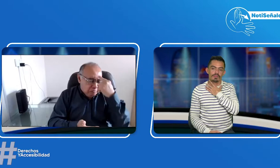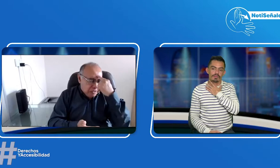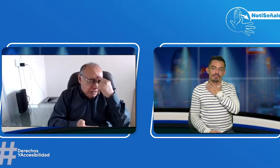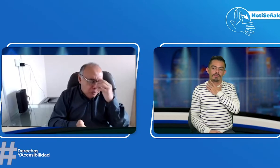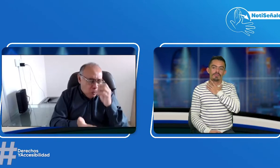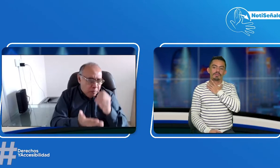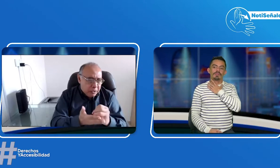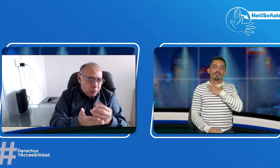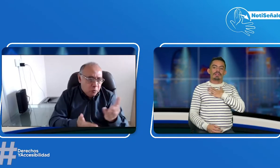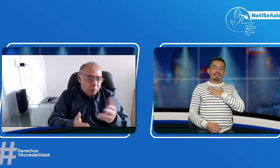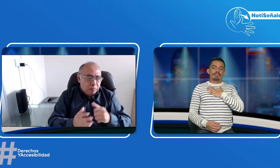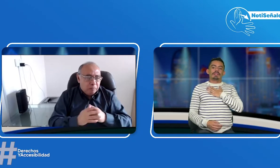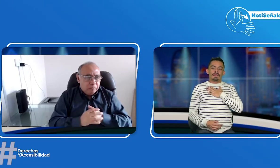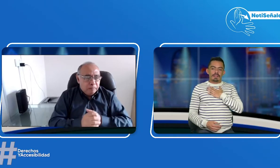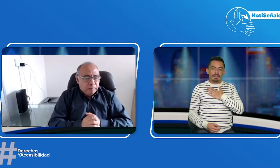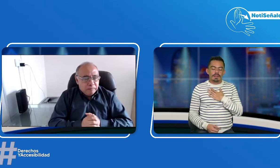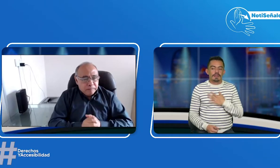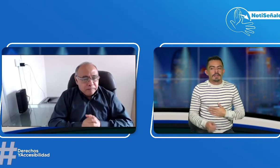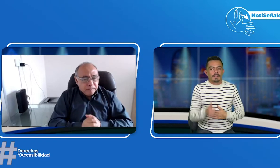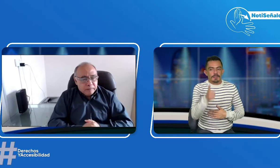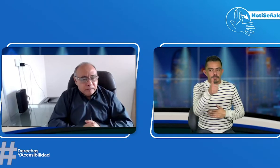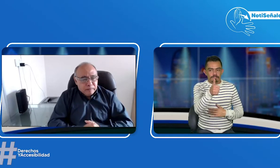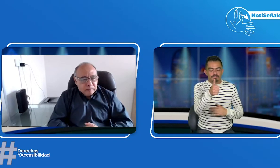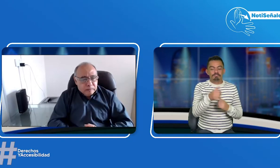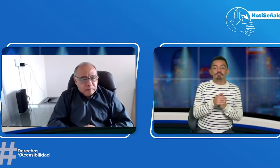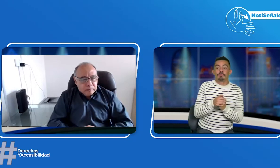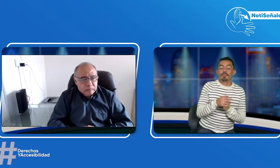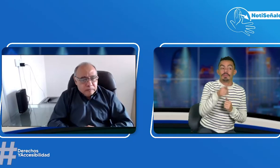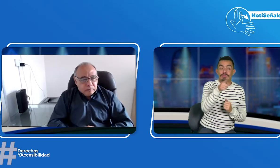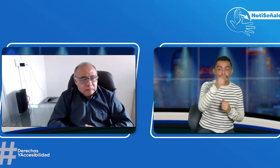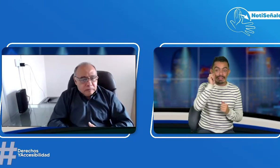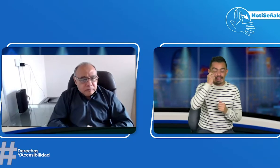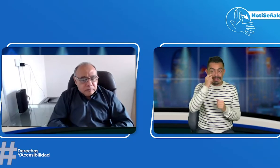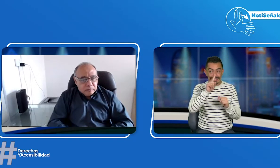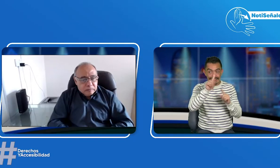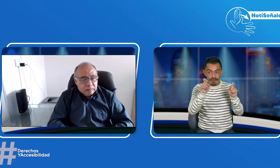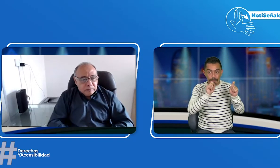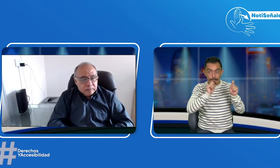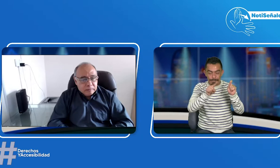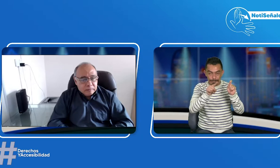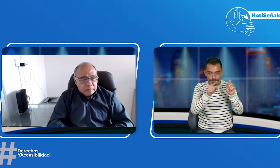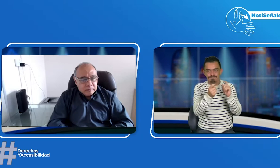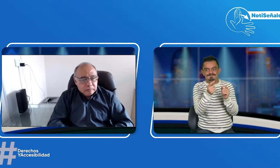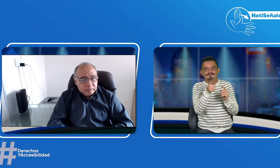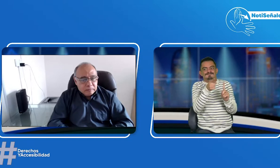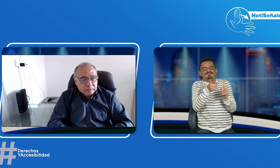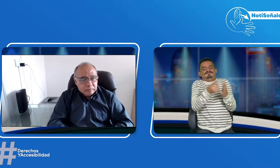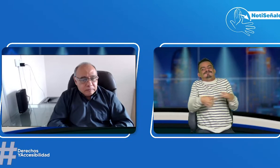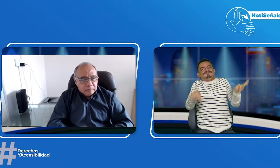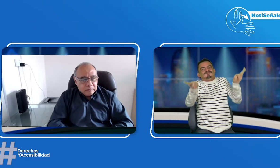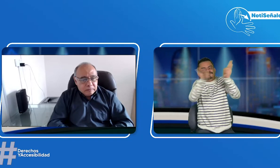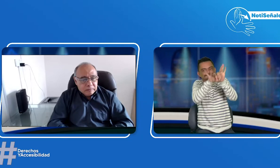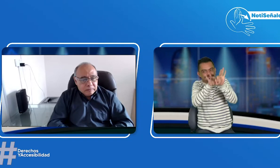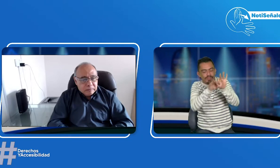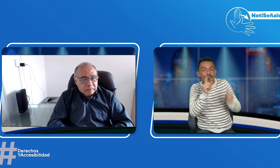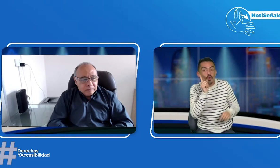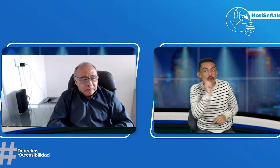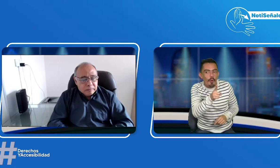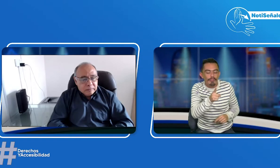decir, contratación de modelos, intérpretes. ¿Qué opinas, Diego? Claro que sí. Este tema y esa pregunta que hace siempre es de suma